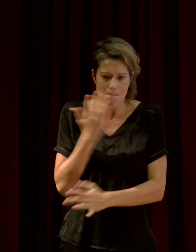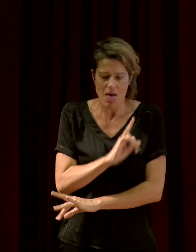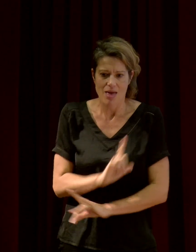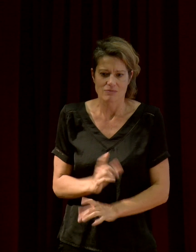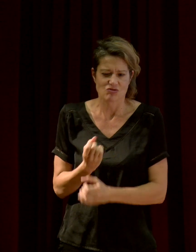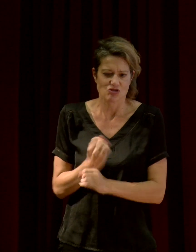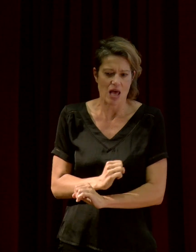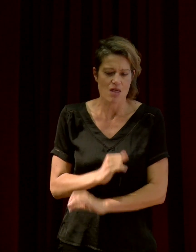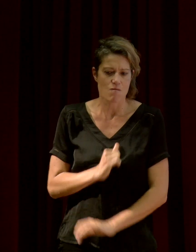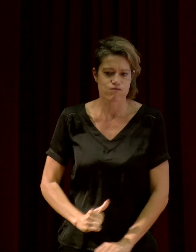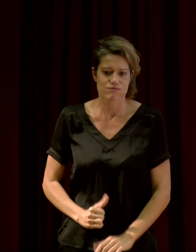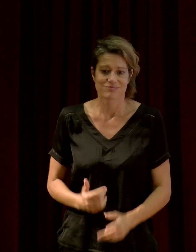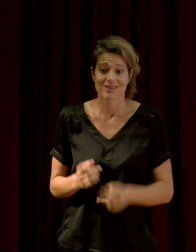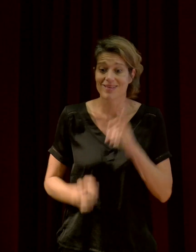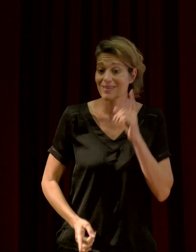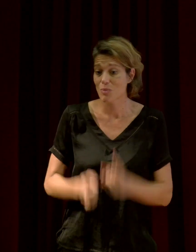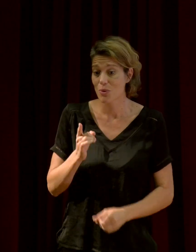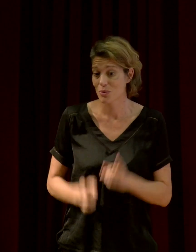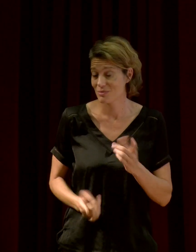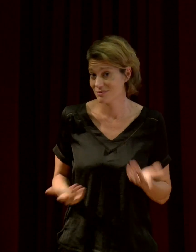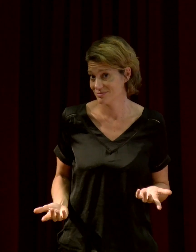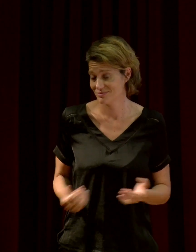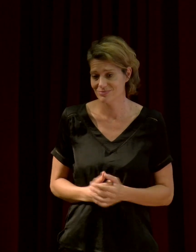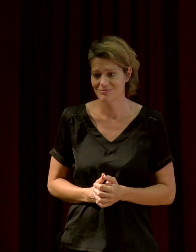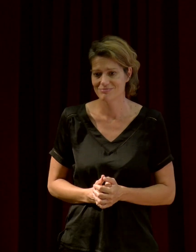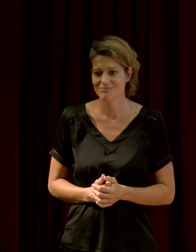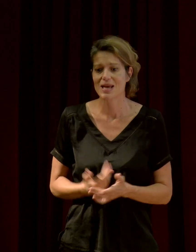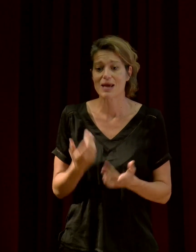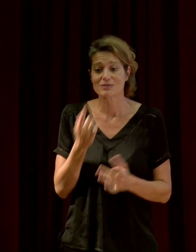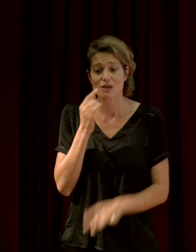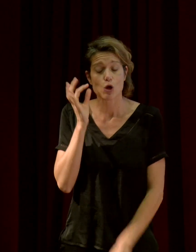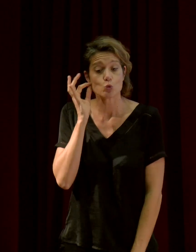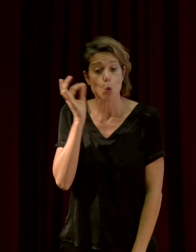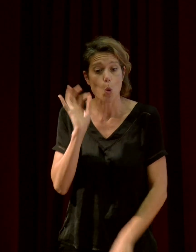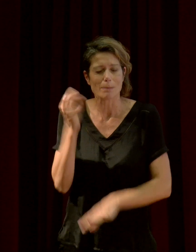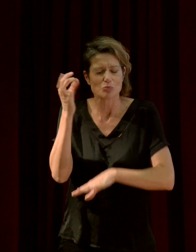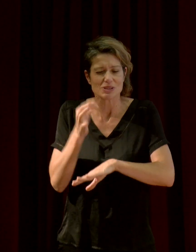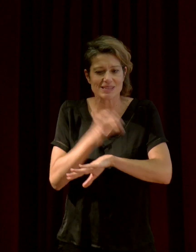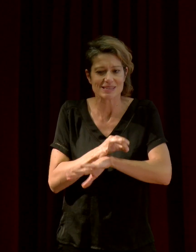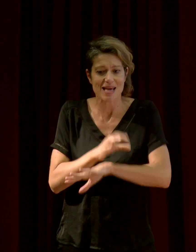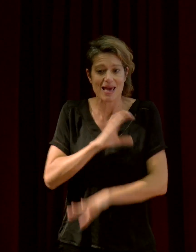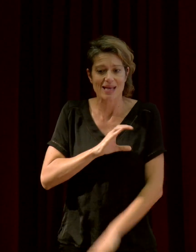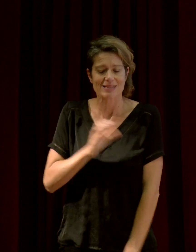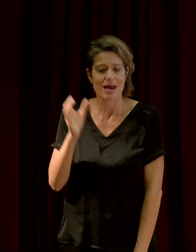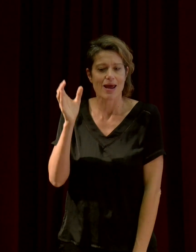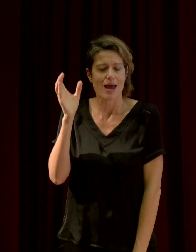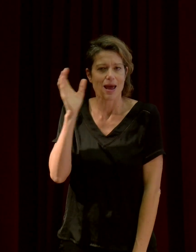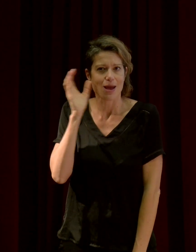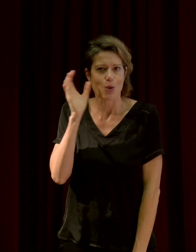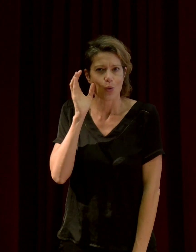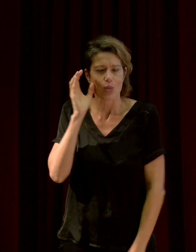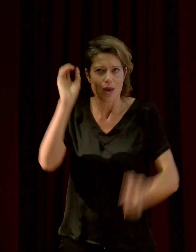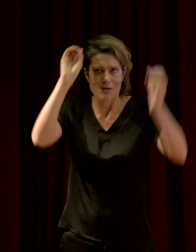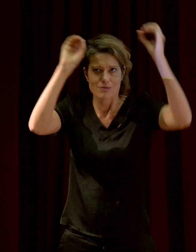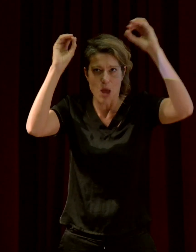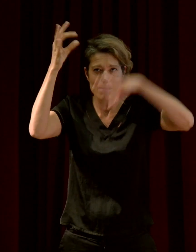très gênant. Mais je dis toujours, écoutez le son du moustique en essayant de ne pas penser à la piqûre. Et